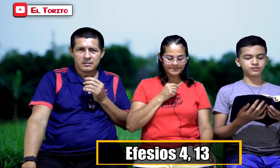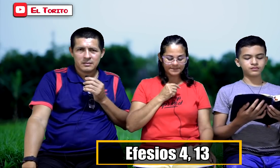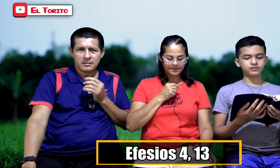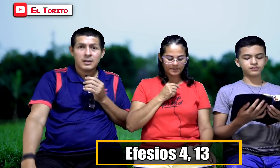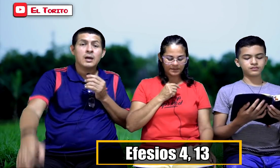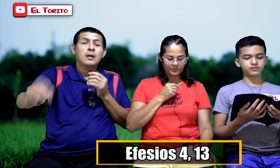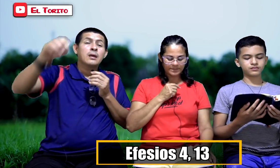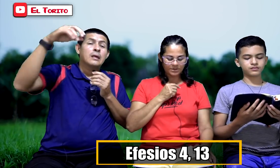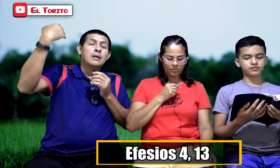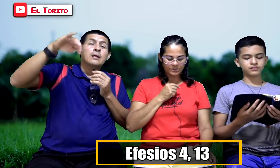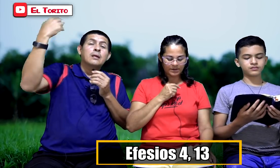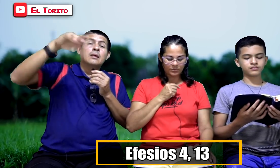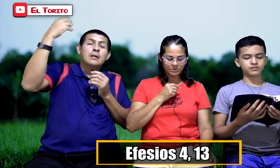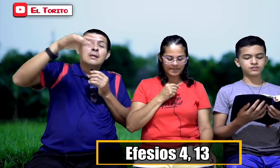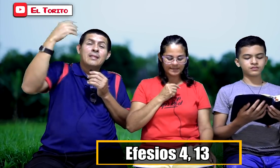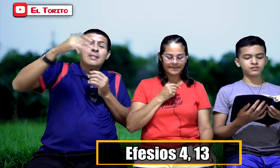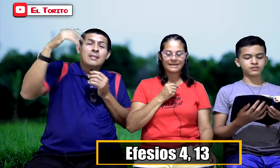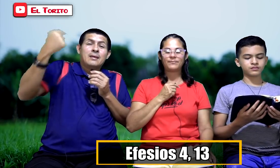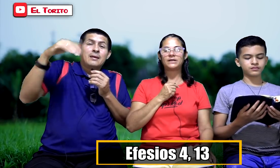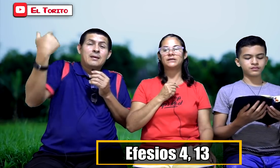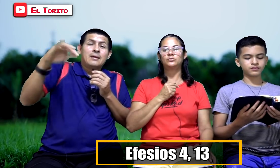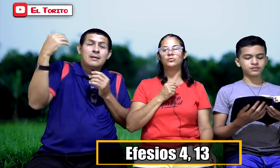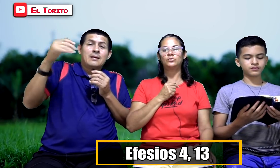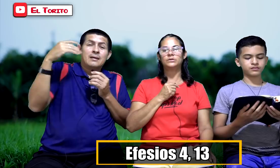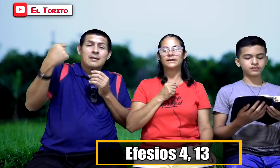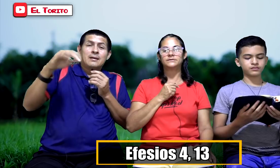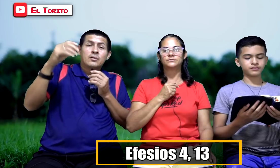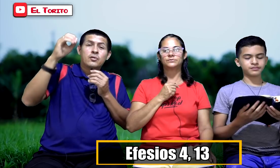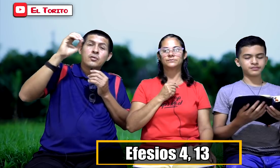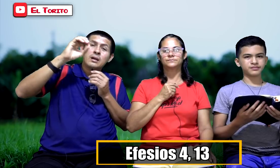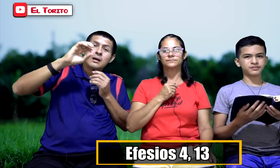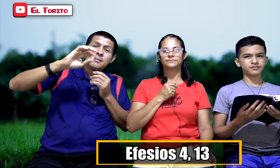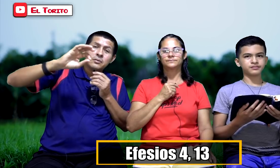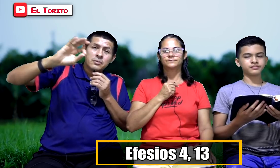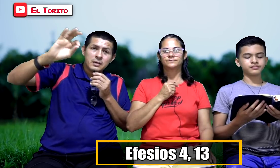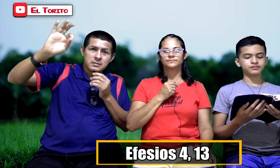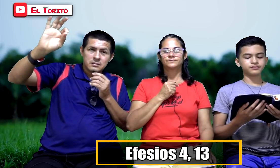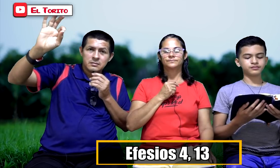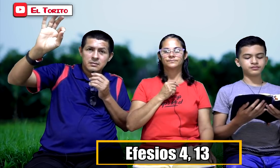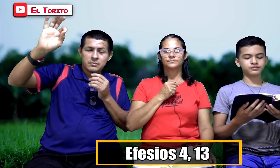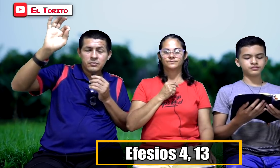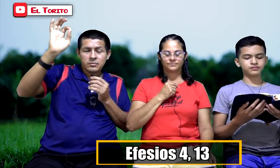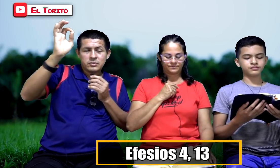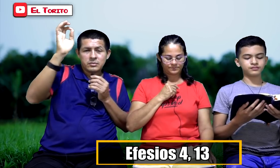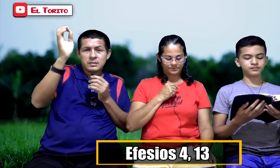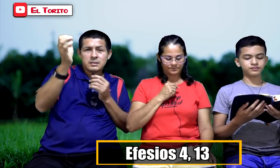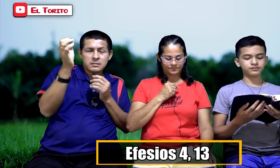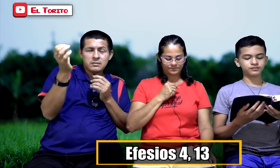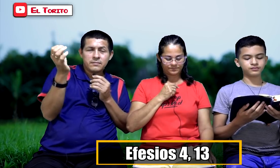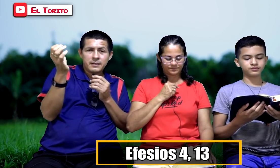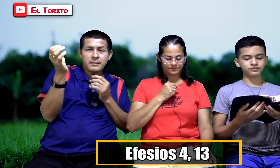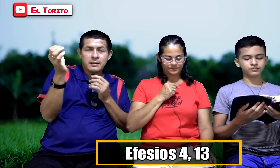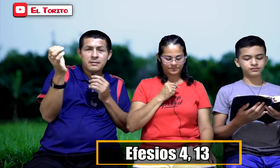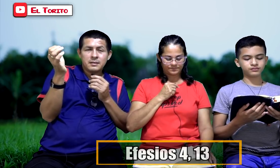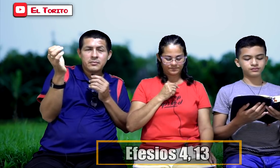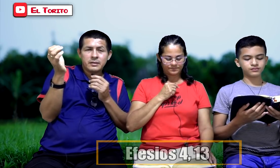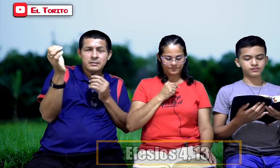que no es otra cosa que la plenitud de Cristo. Con la madurez. A muchos nos está haciendo falta la madurez.